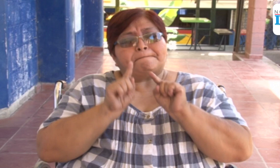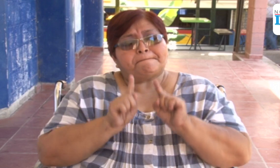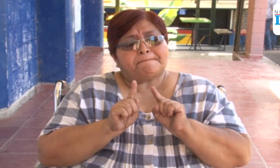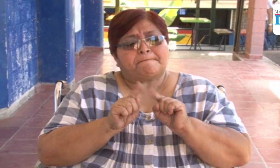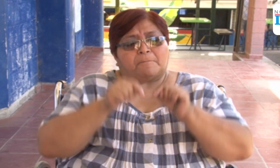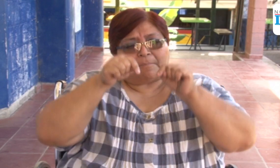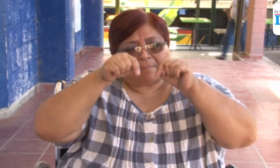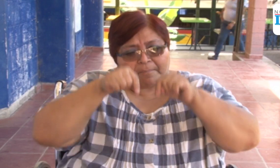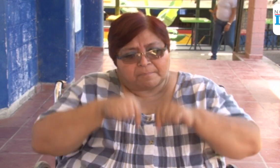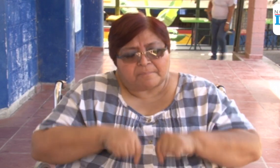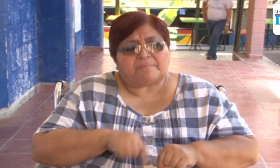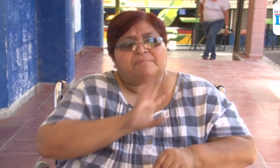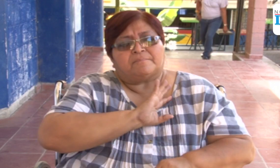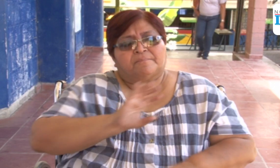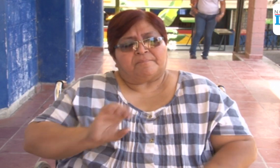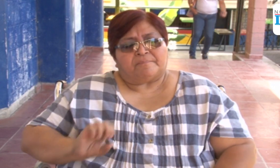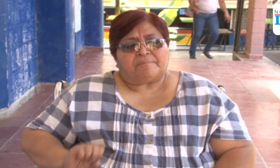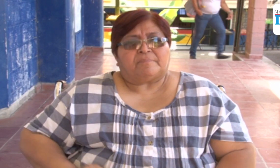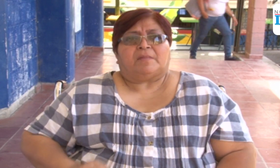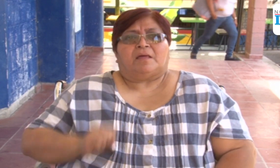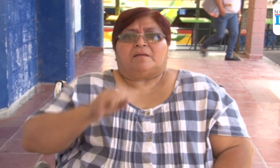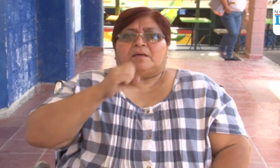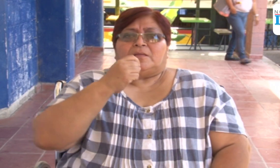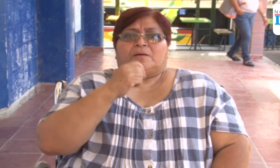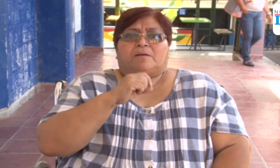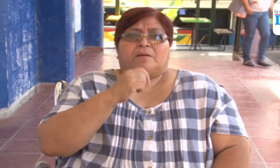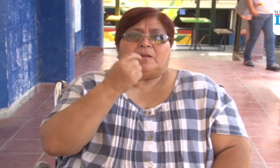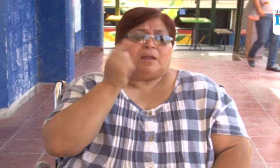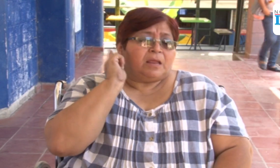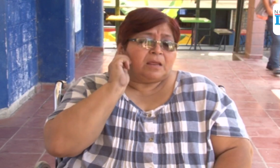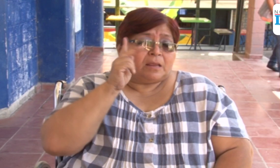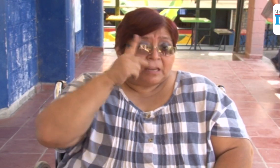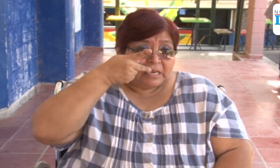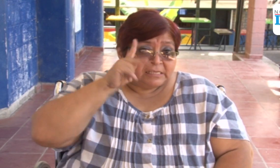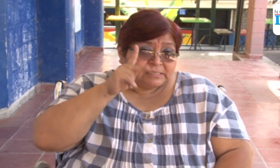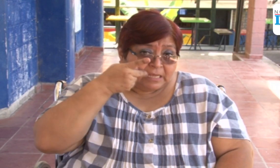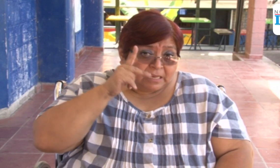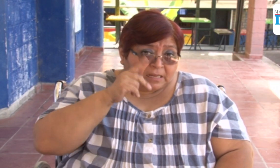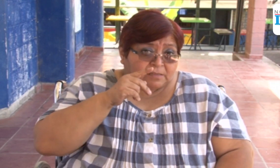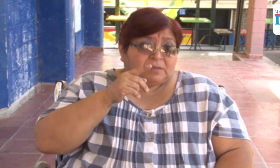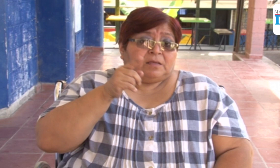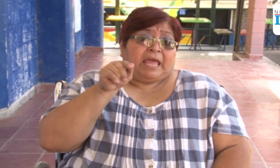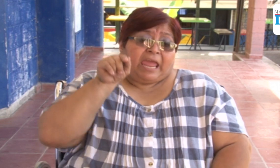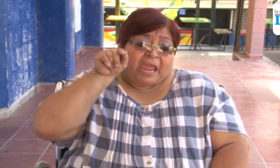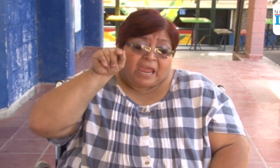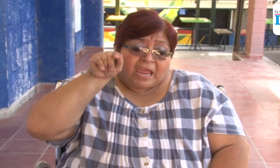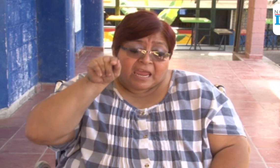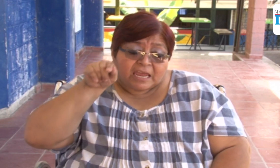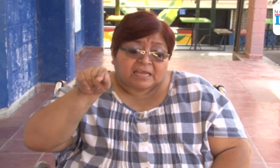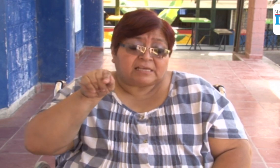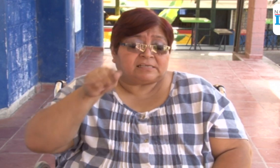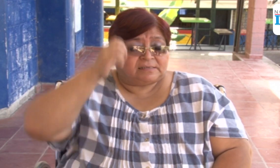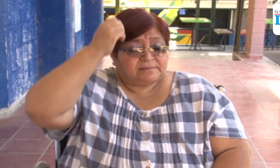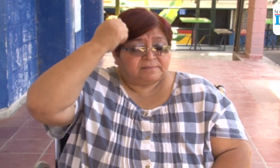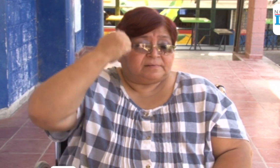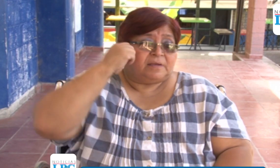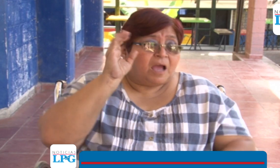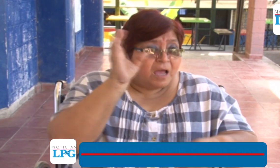La lengua de señas de El Salvador se llama lesa y es un símbolo de identidad salvadoreña. La lengua de señas